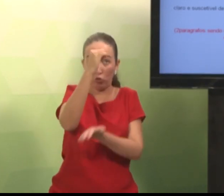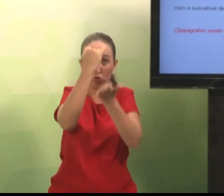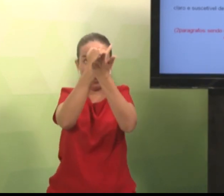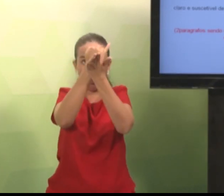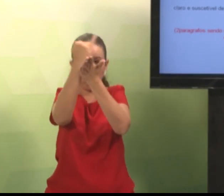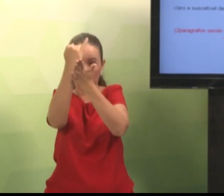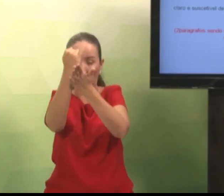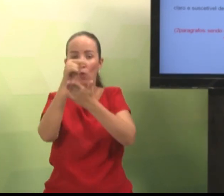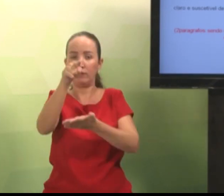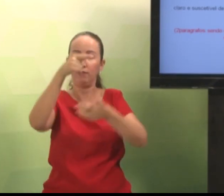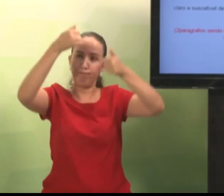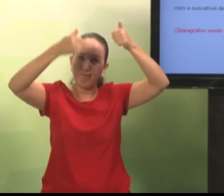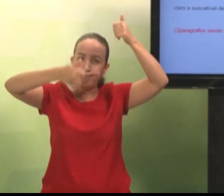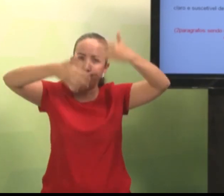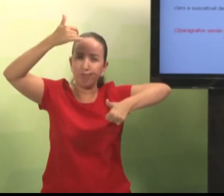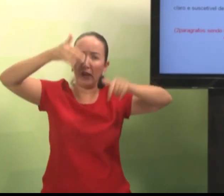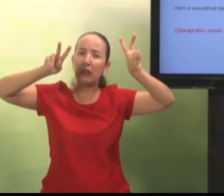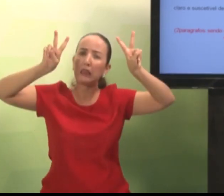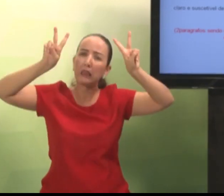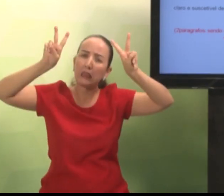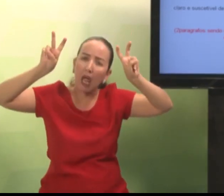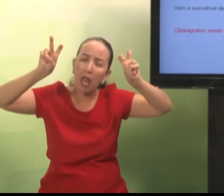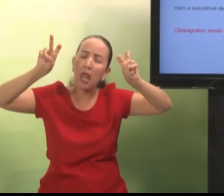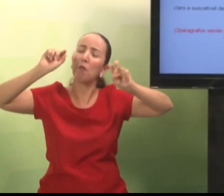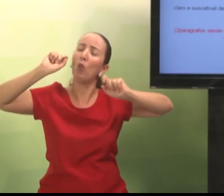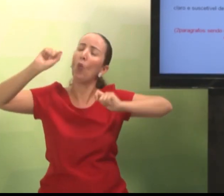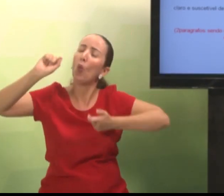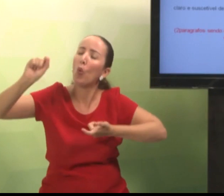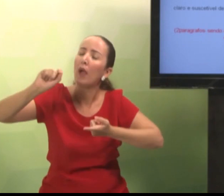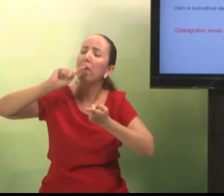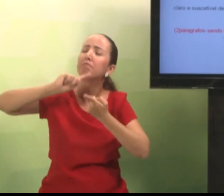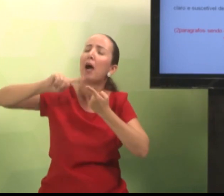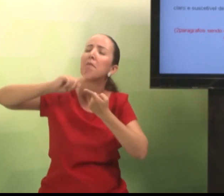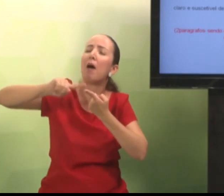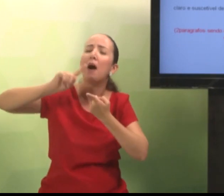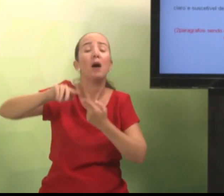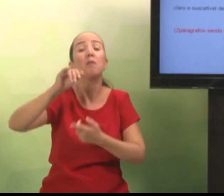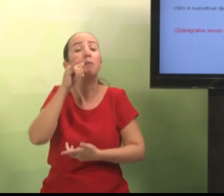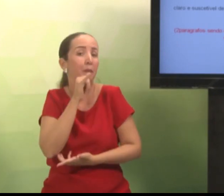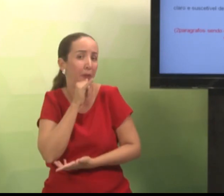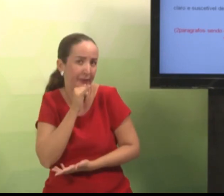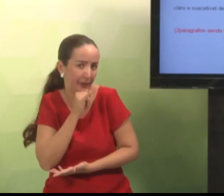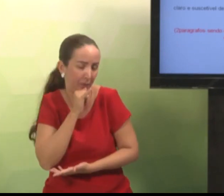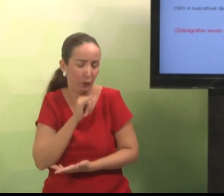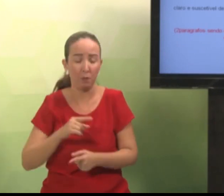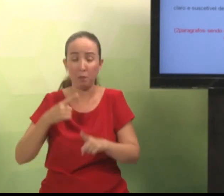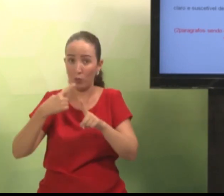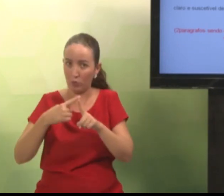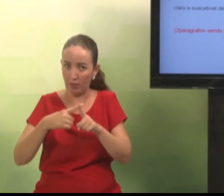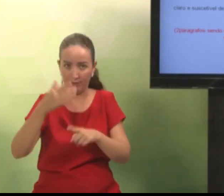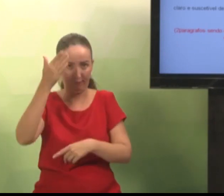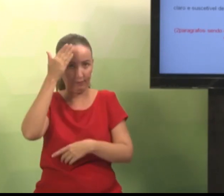Então, nesse mesmo item, você vai detalhar sobre o tema. Por exemplo,